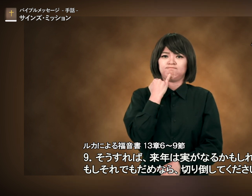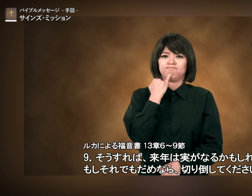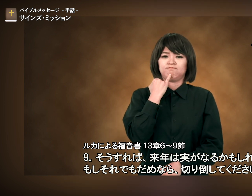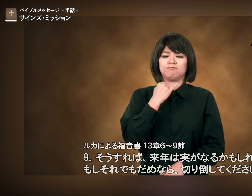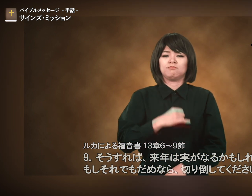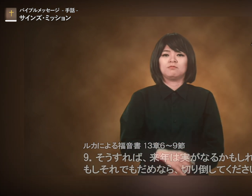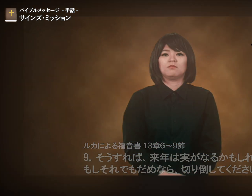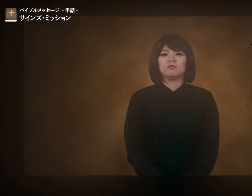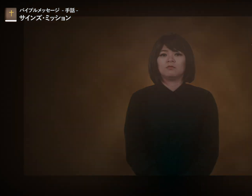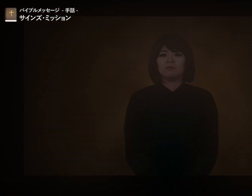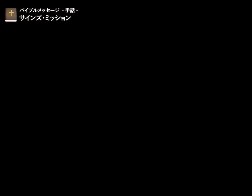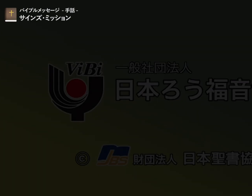ください